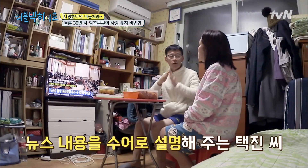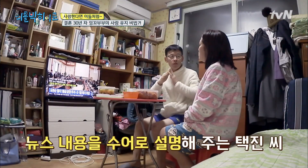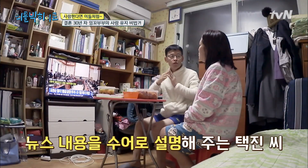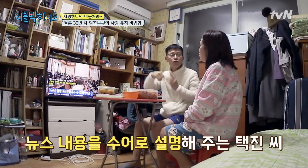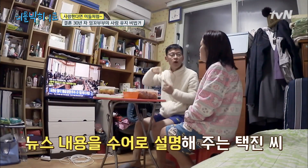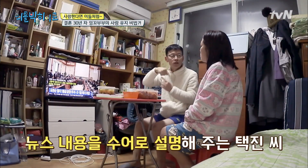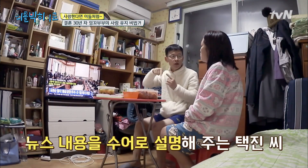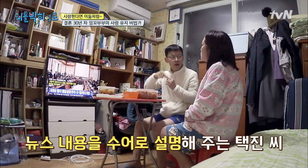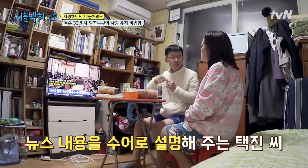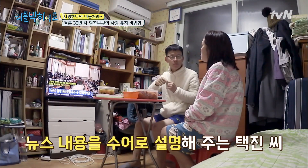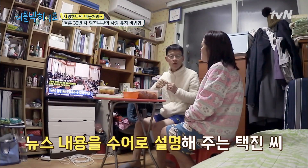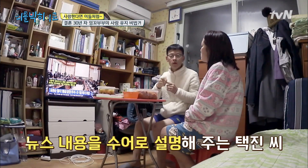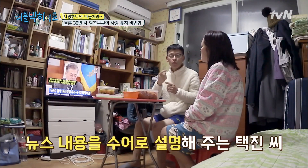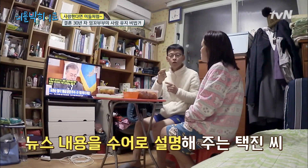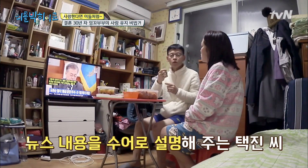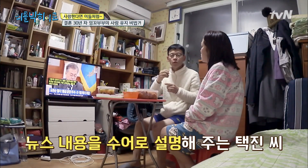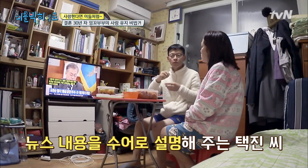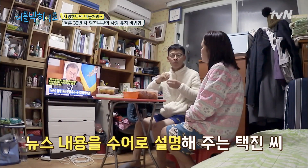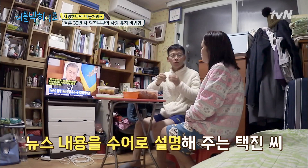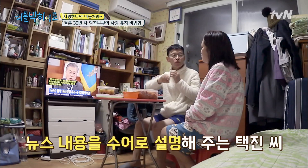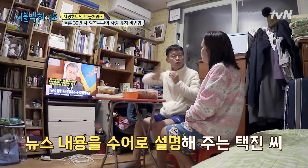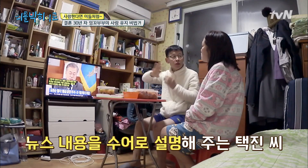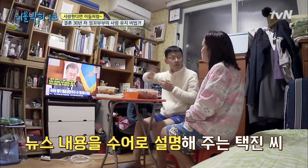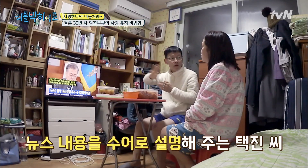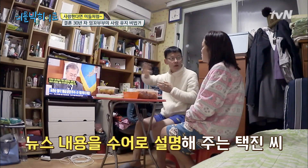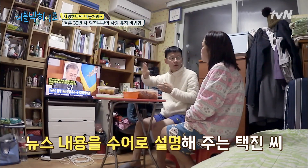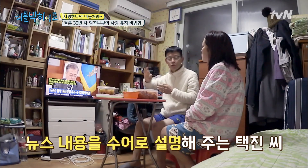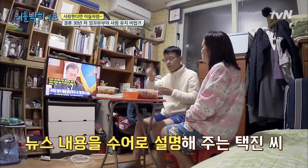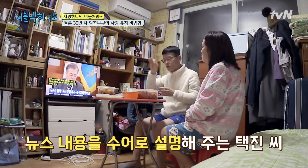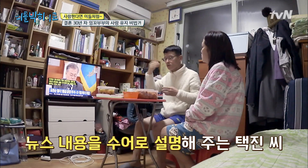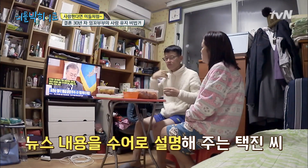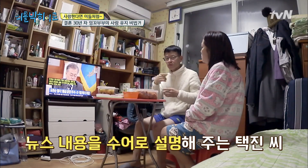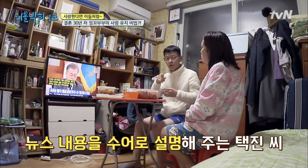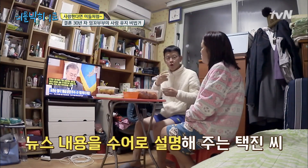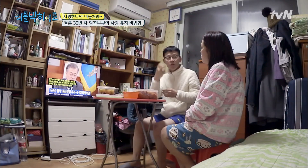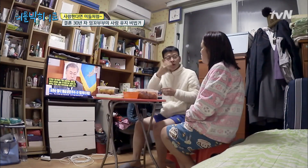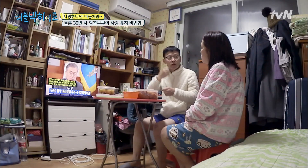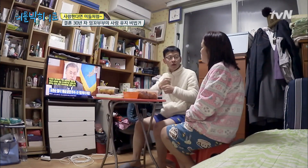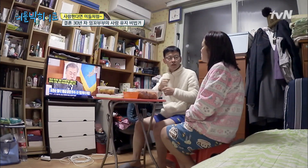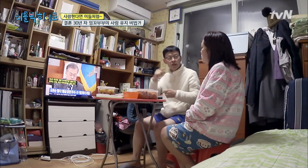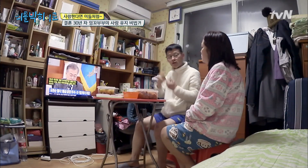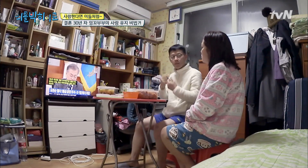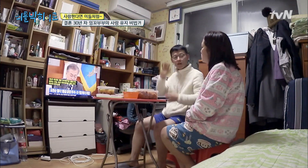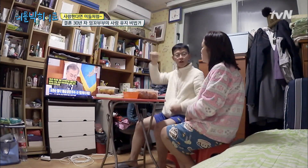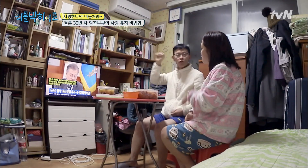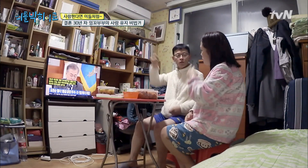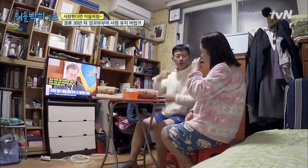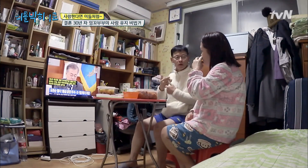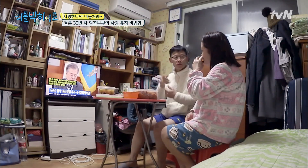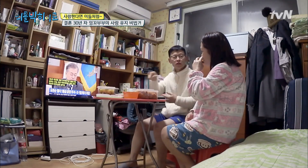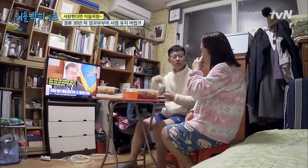세워서 운영하다가 돈을 좀 남자에 서툴었단 말이야. 정보선은 검사한다니까 싫다고 반대할 거에요.